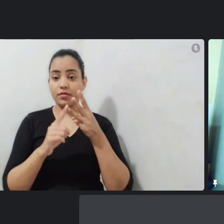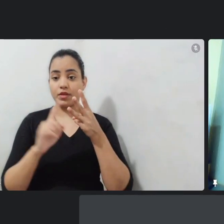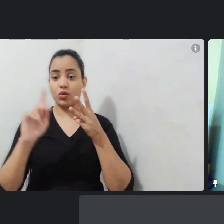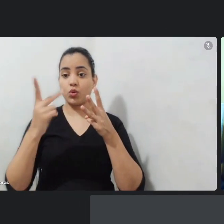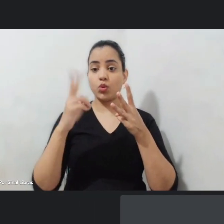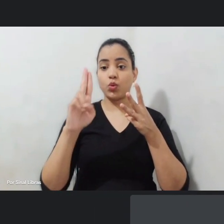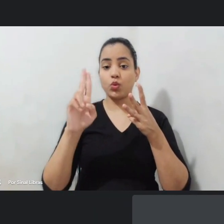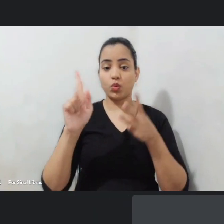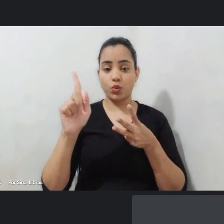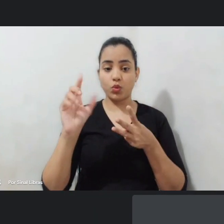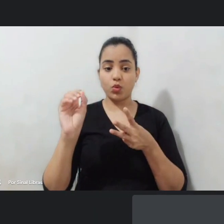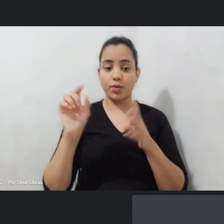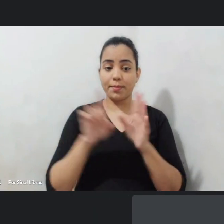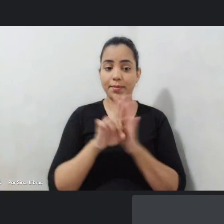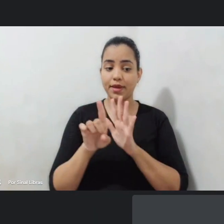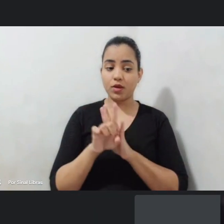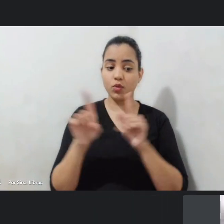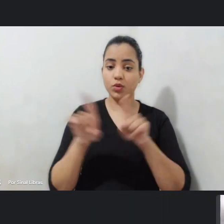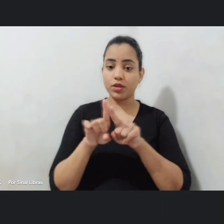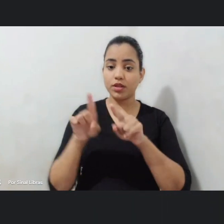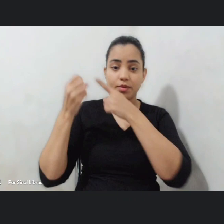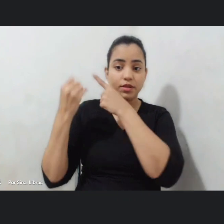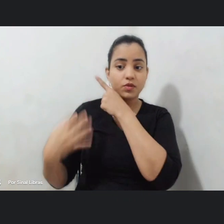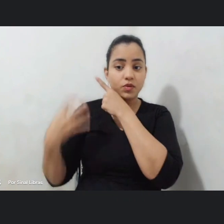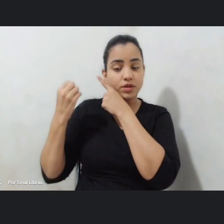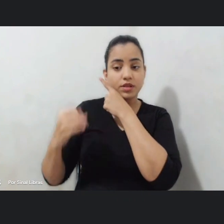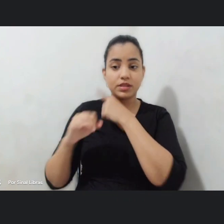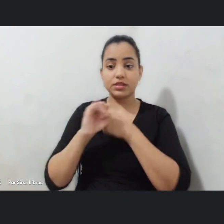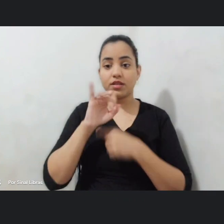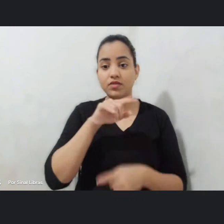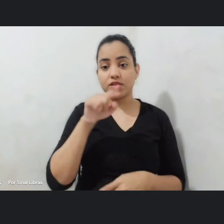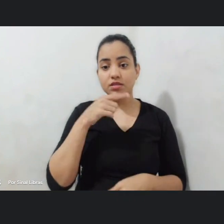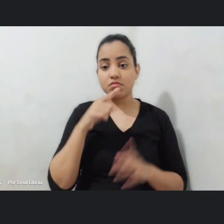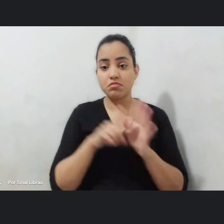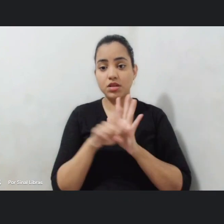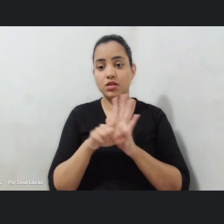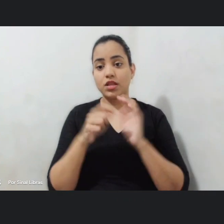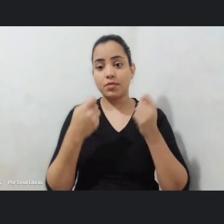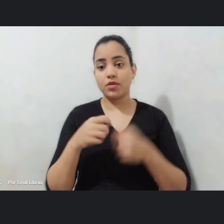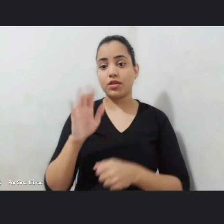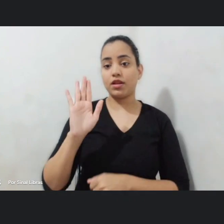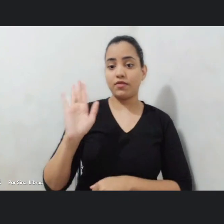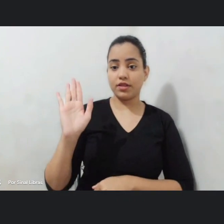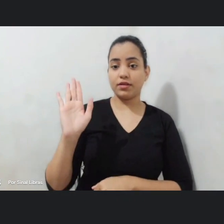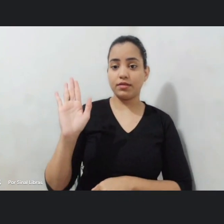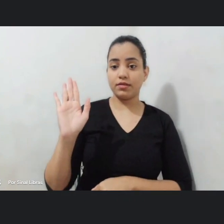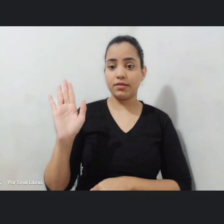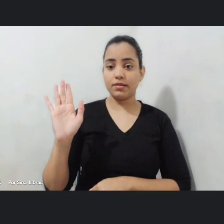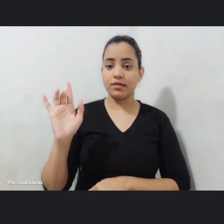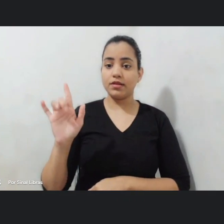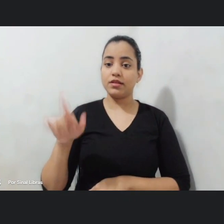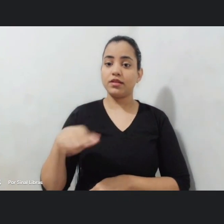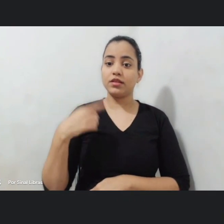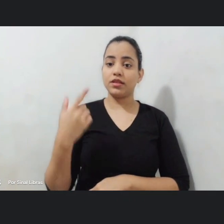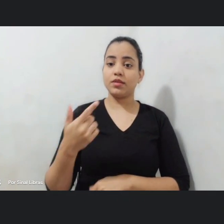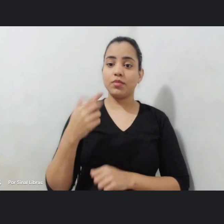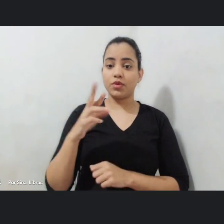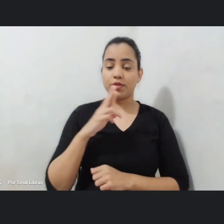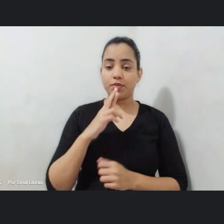quem quiser fazer pergunta é só levantar a mão que depois que a gente deve responder esses três a gente reage